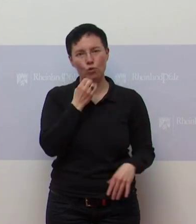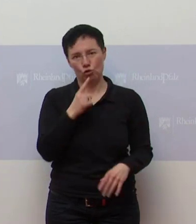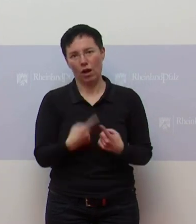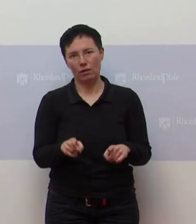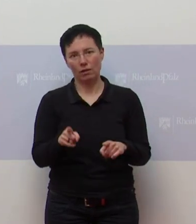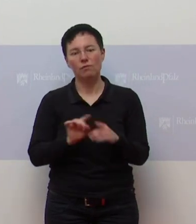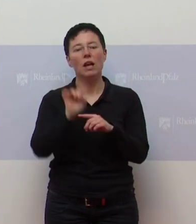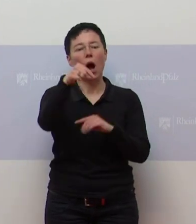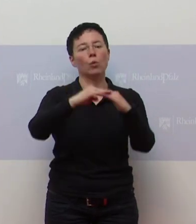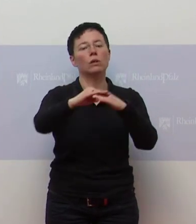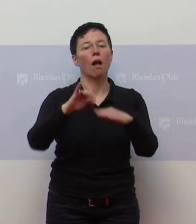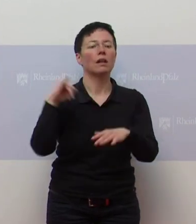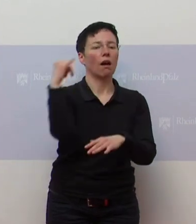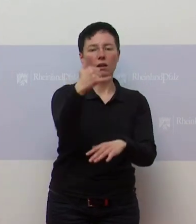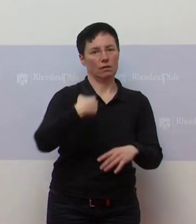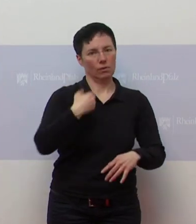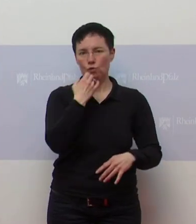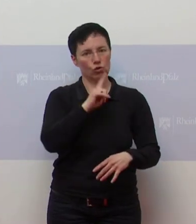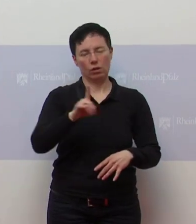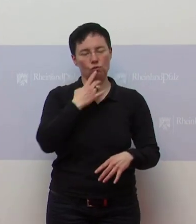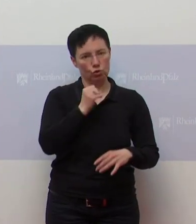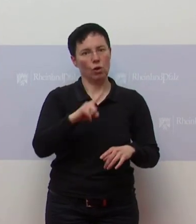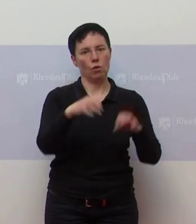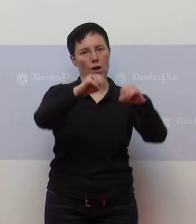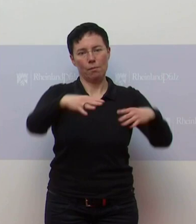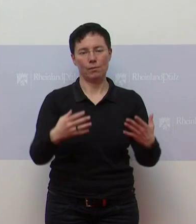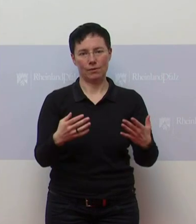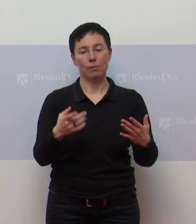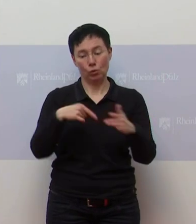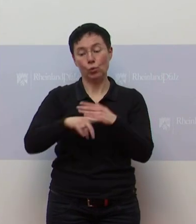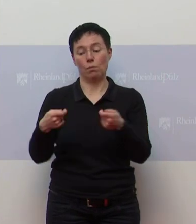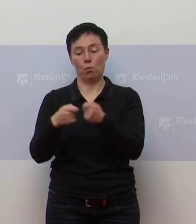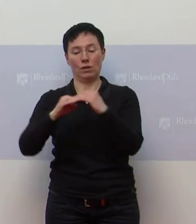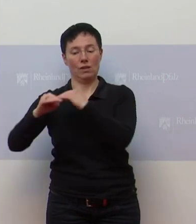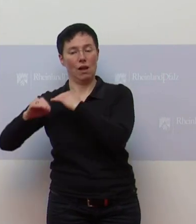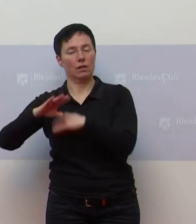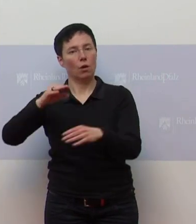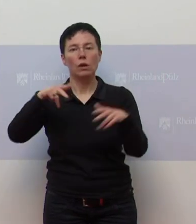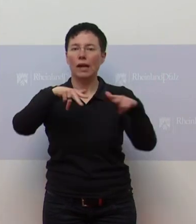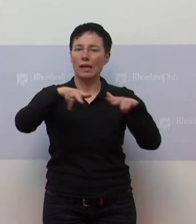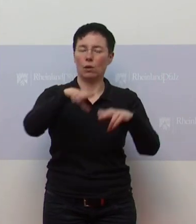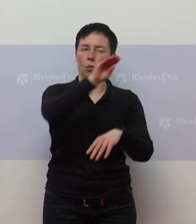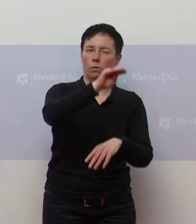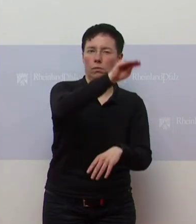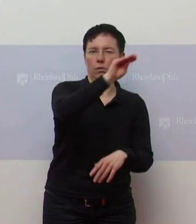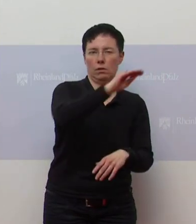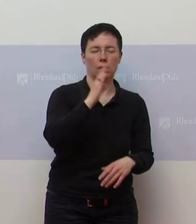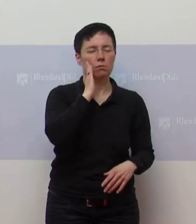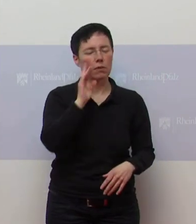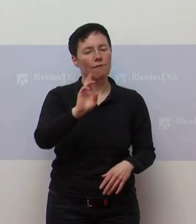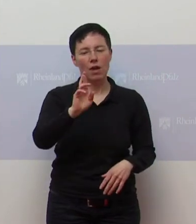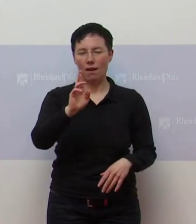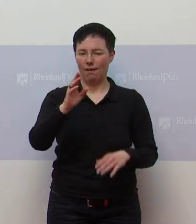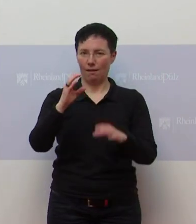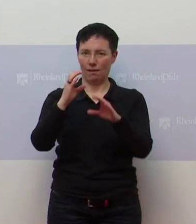da ist nicht viel möglich, was jetzt umgesetzt worden ist, auch auf Drängen von uns Ländern, dass es eine Testpflicht geben soll für die